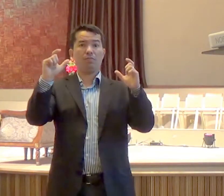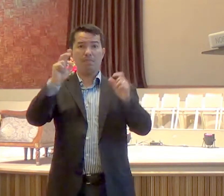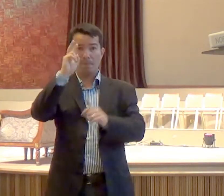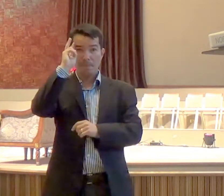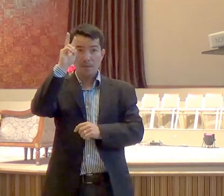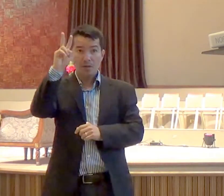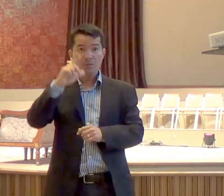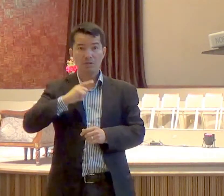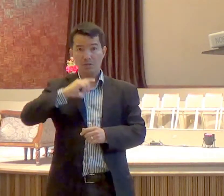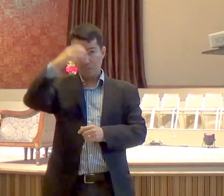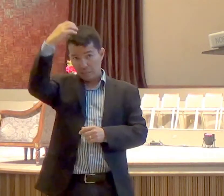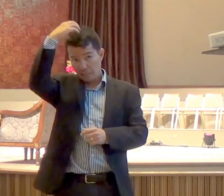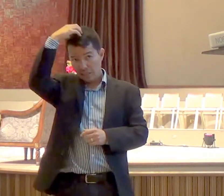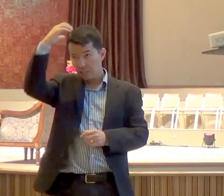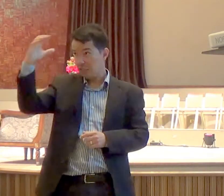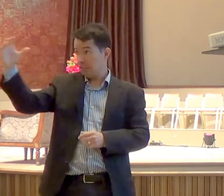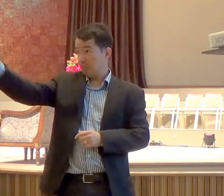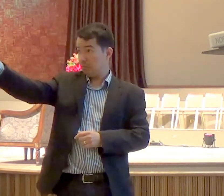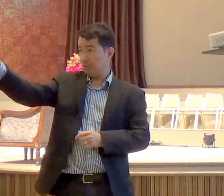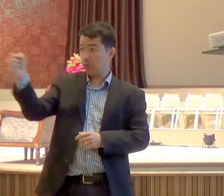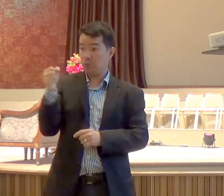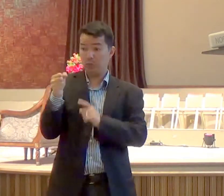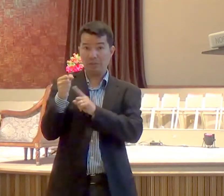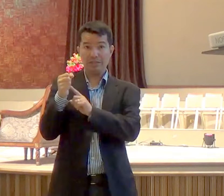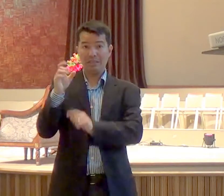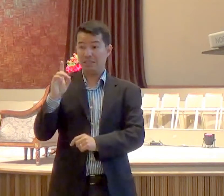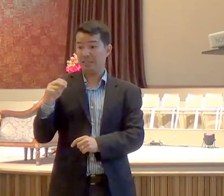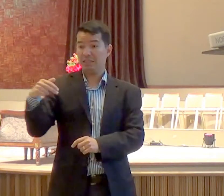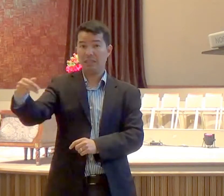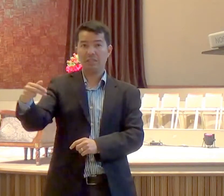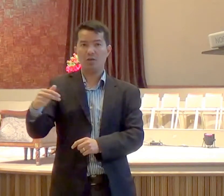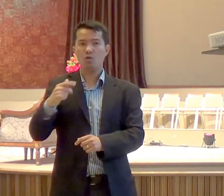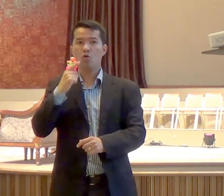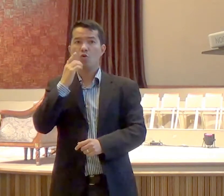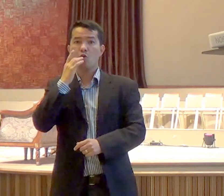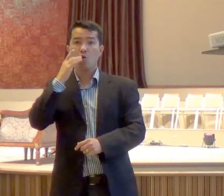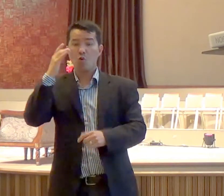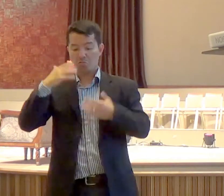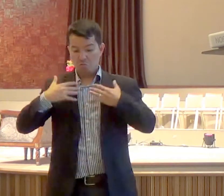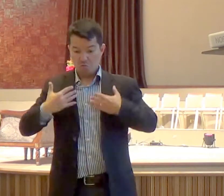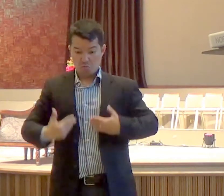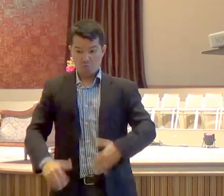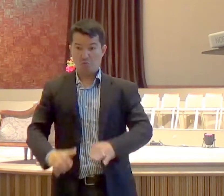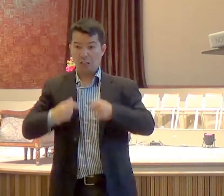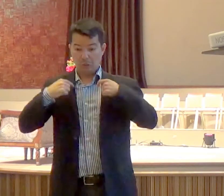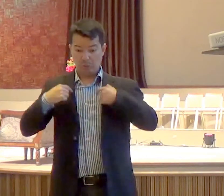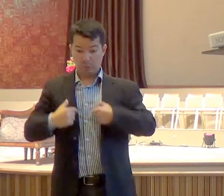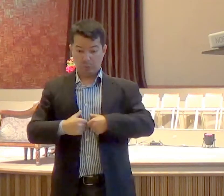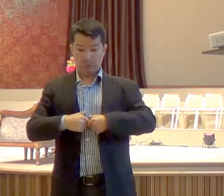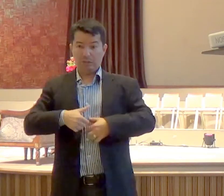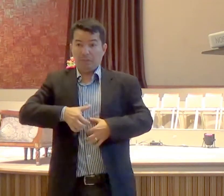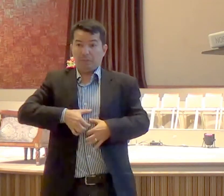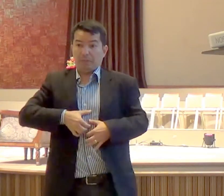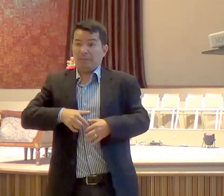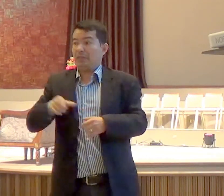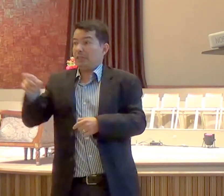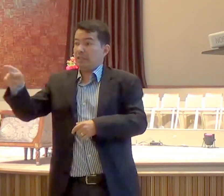vestissem Daniel de púrpura, e lhe pusessem cadeia de ouro no pescoço, e proclamassem que passaria a ser o